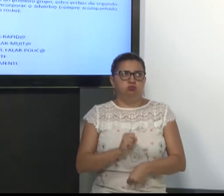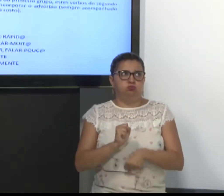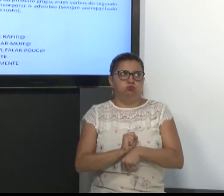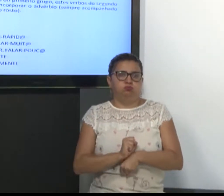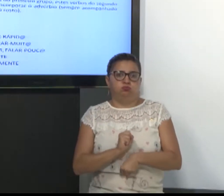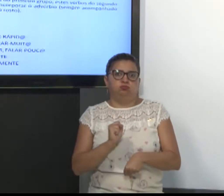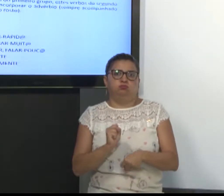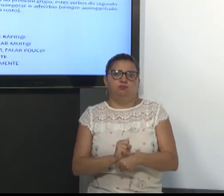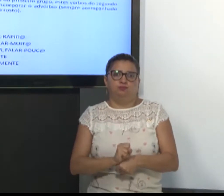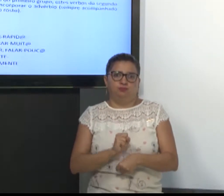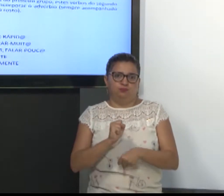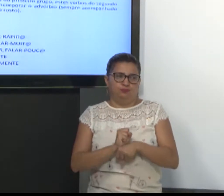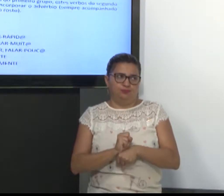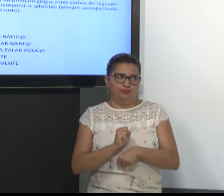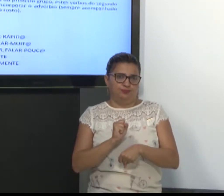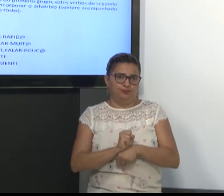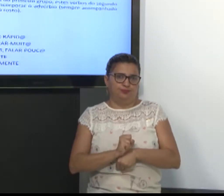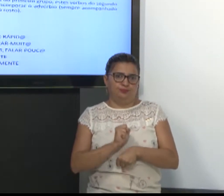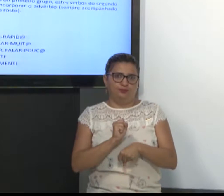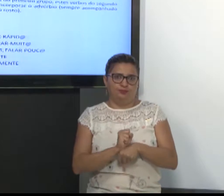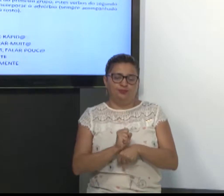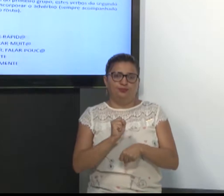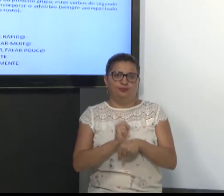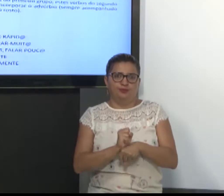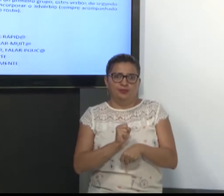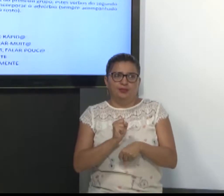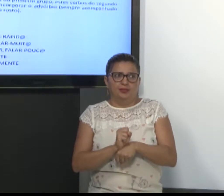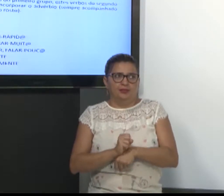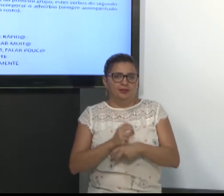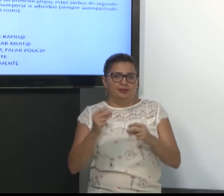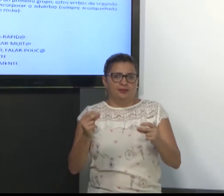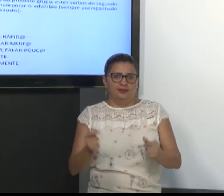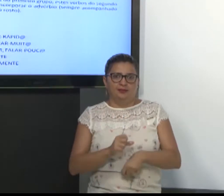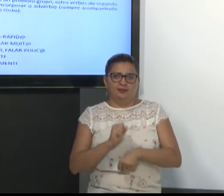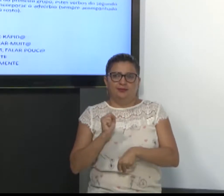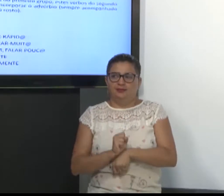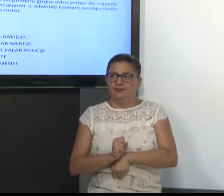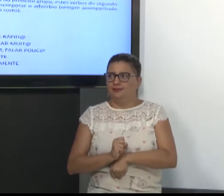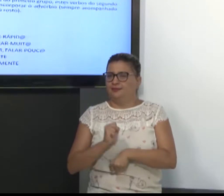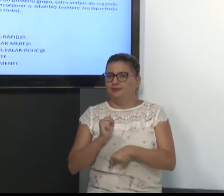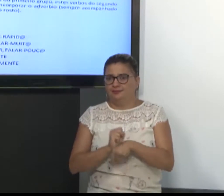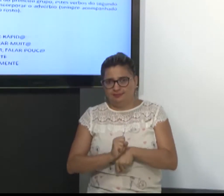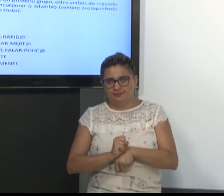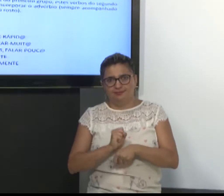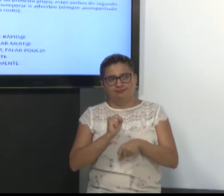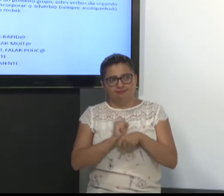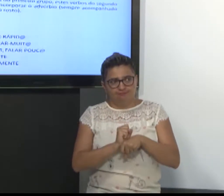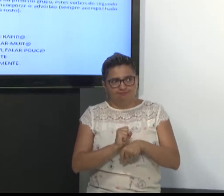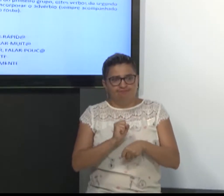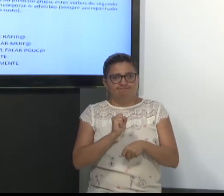Esperar muito. Por muito tempo. Estou ali, ó. Muito tempo esperando.